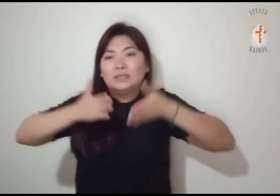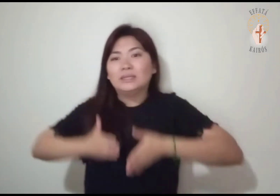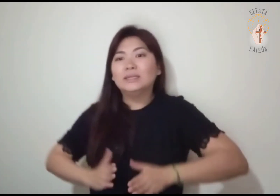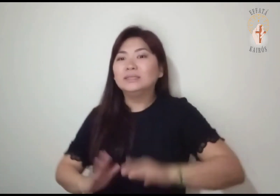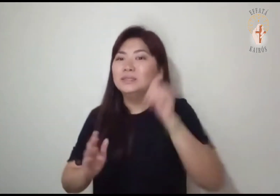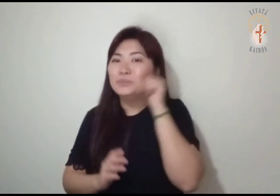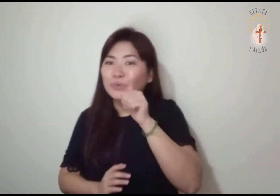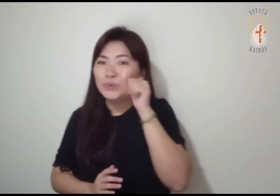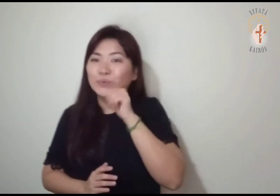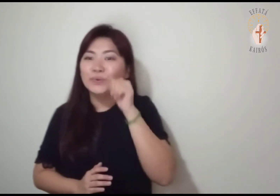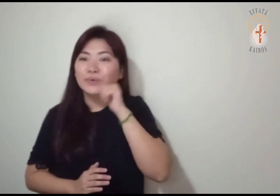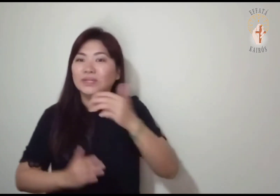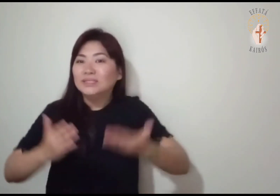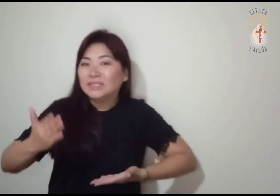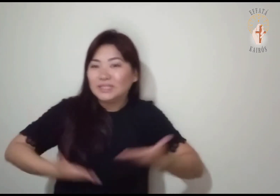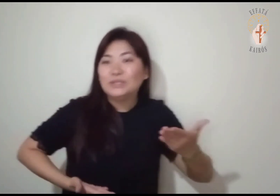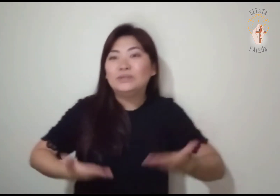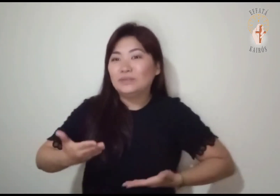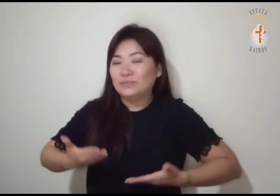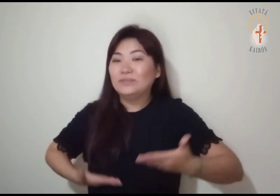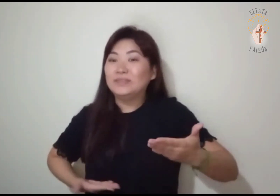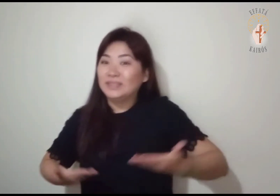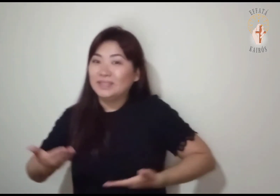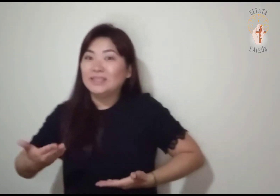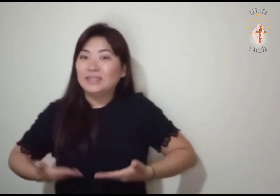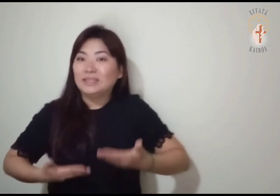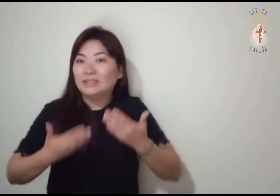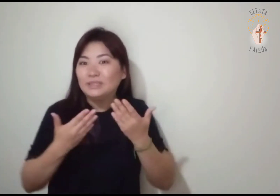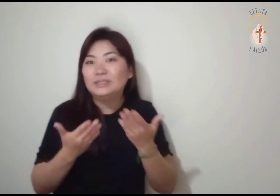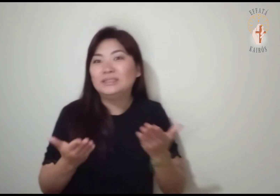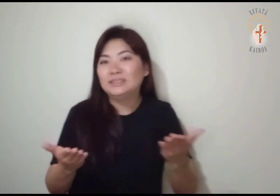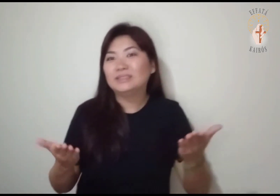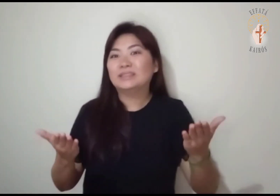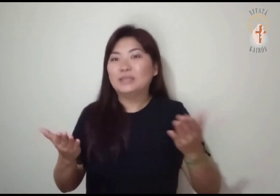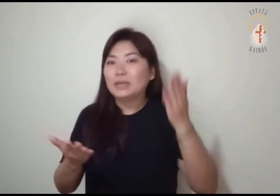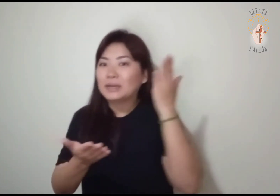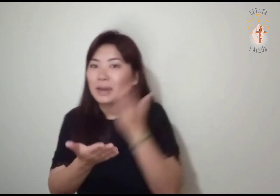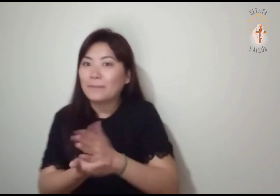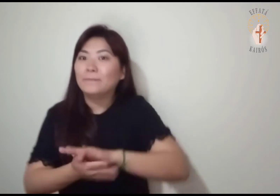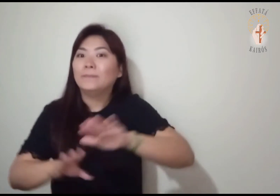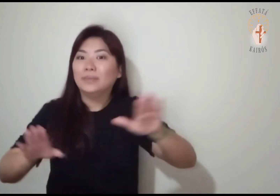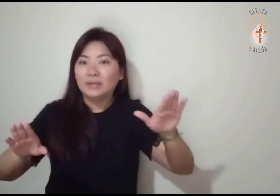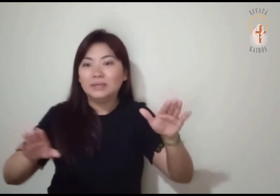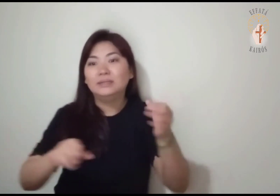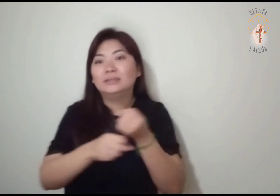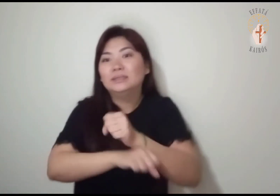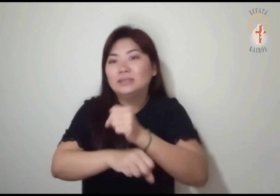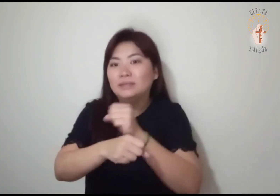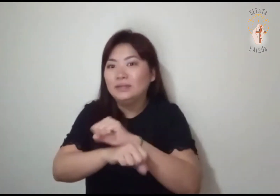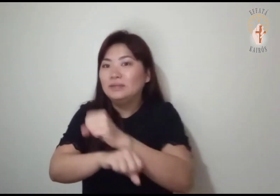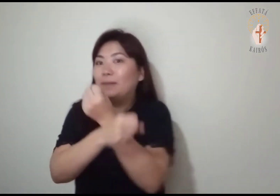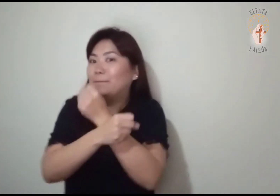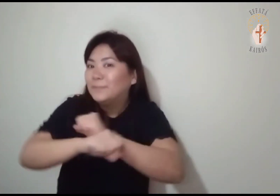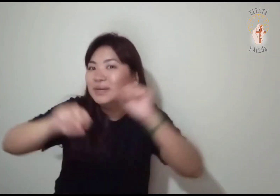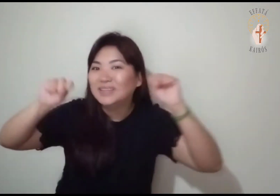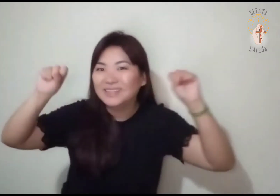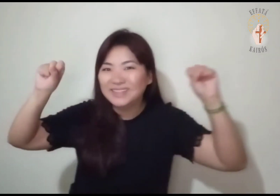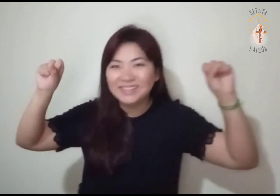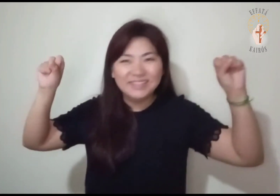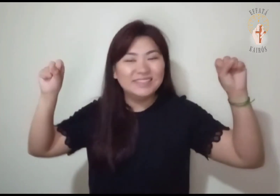nasceu de vossa serva Mas me quebrastes os grilhões